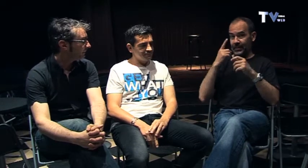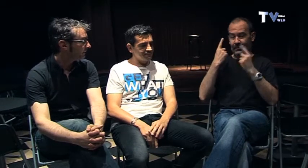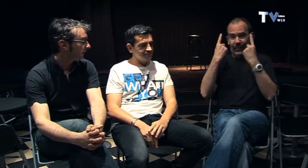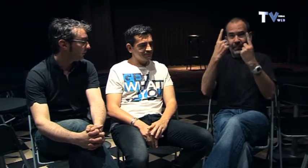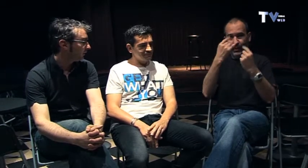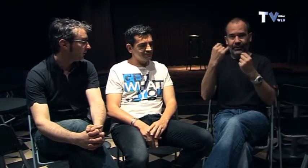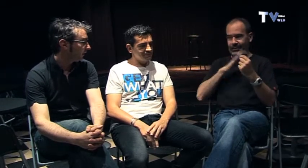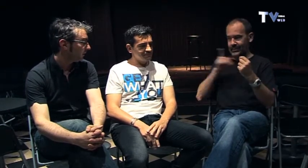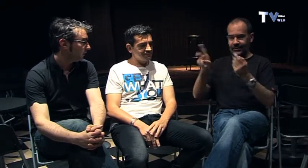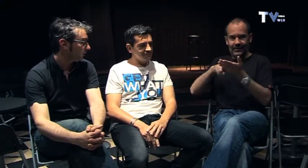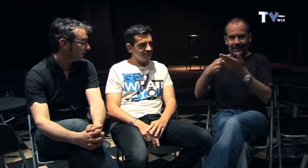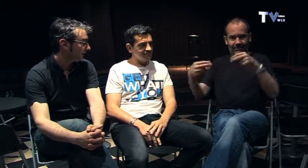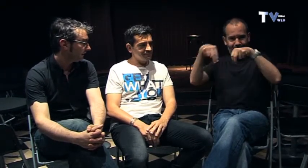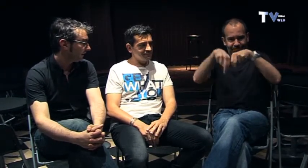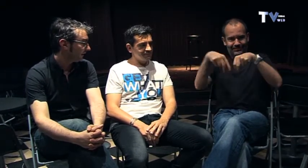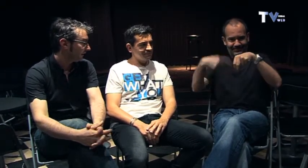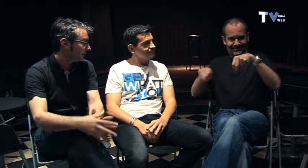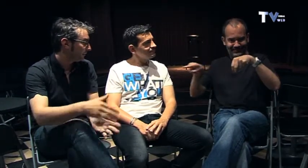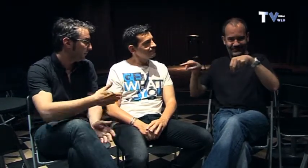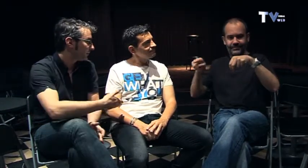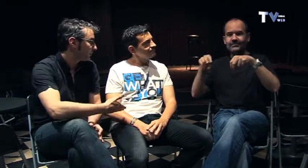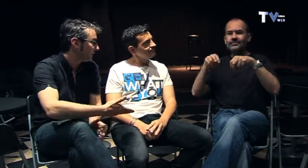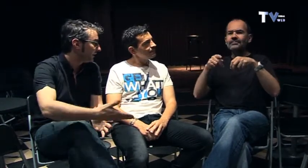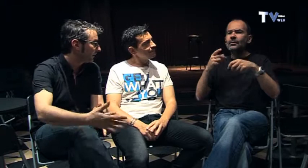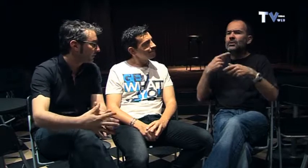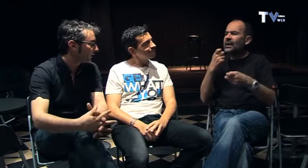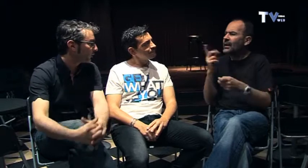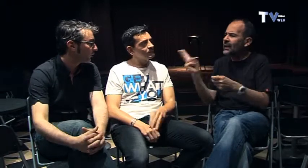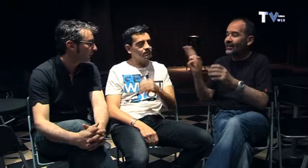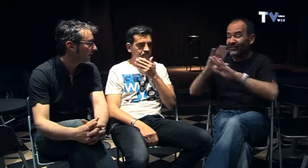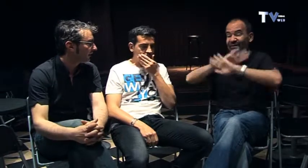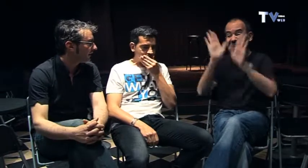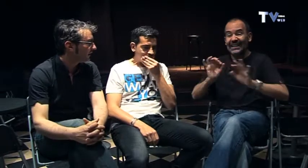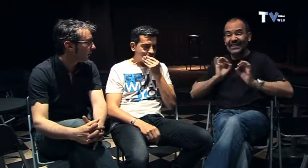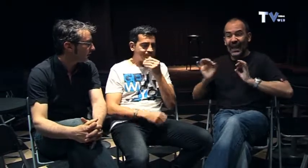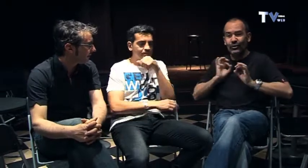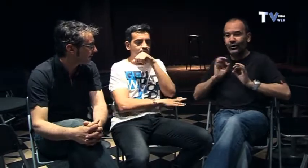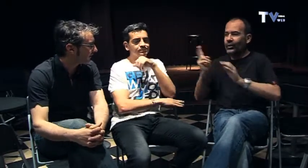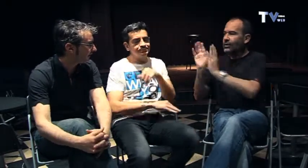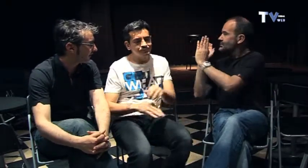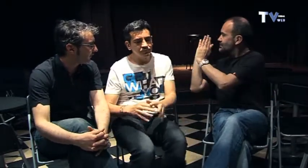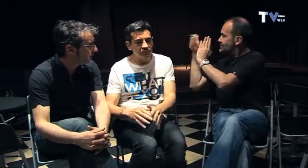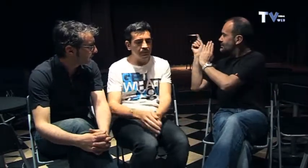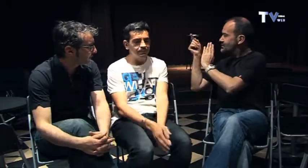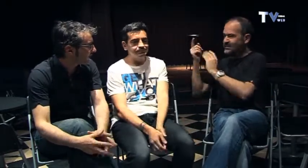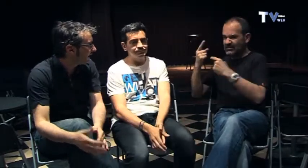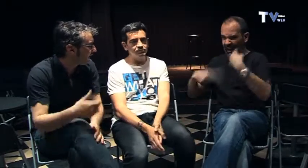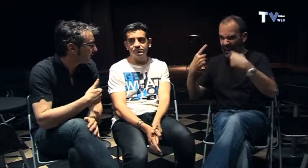hace poco que hubo este primer que he explicado conjuntamente y cuando acabáis este el teatro vosotros salís dentro